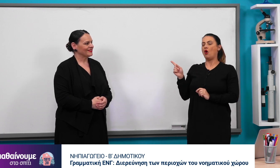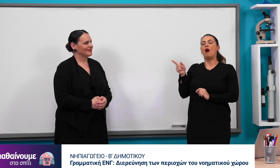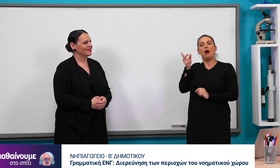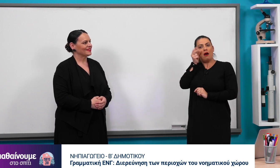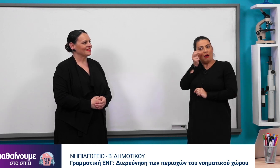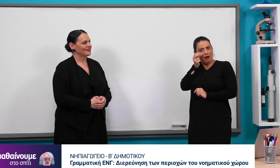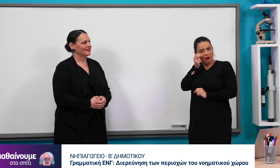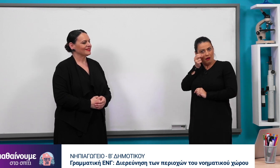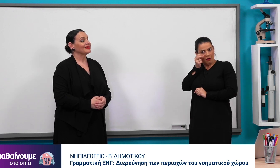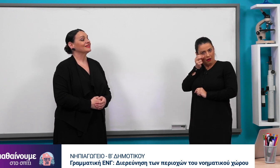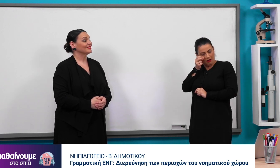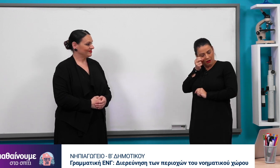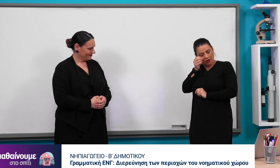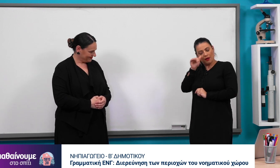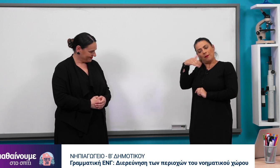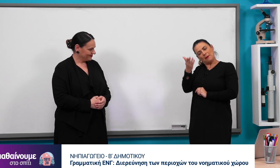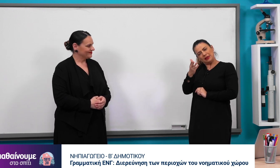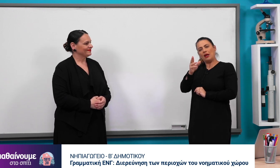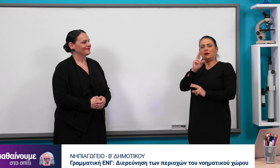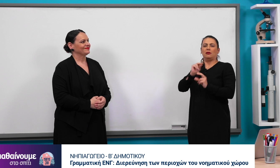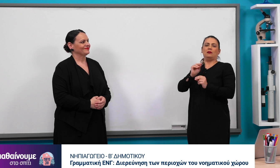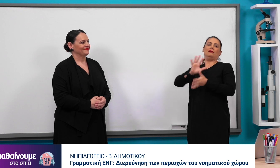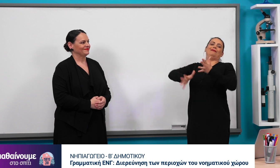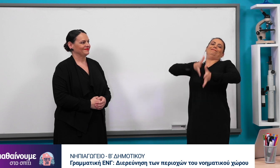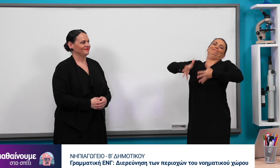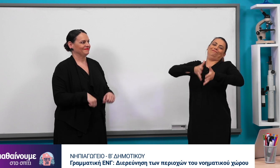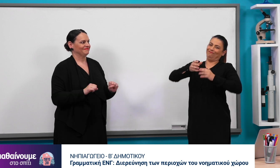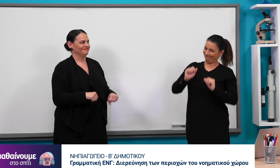παρακολουθήσουμε ένα βίντεο και μετά θα συζητήσουμε.